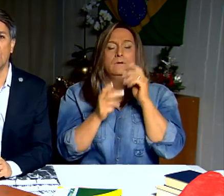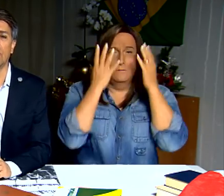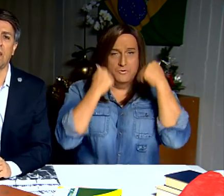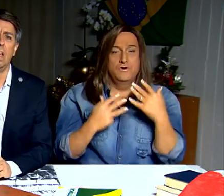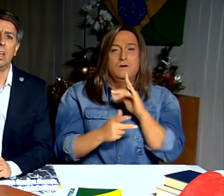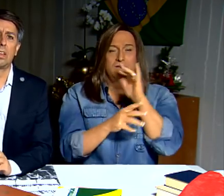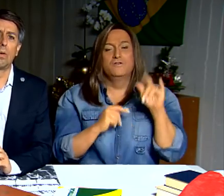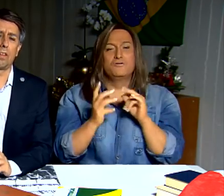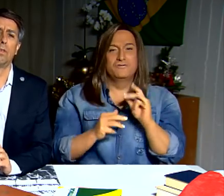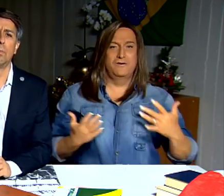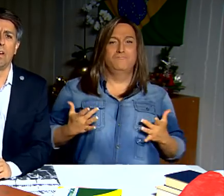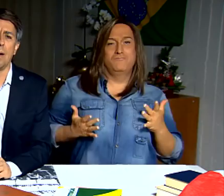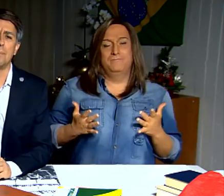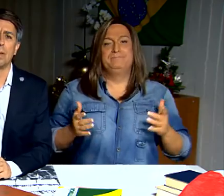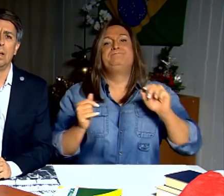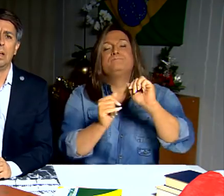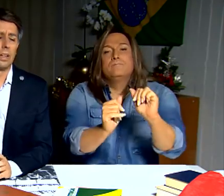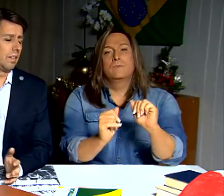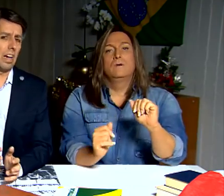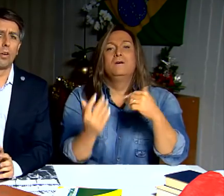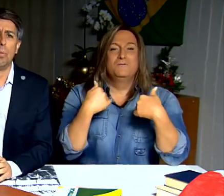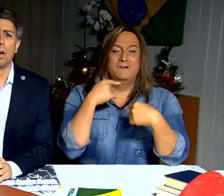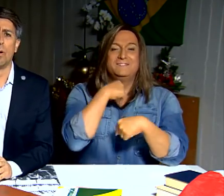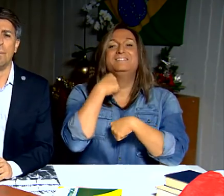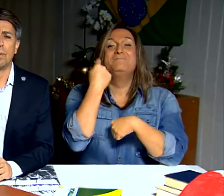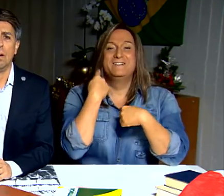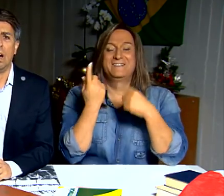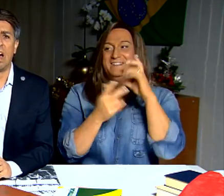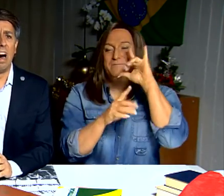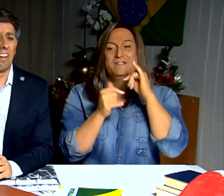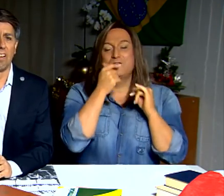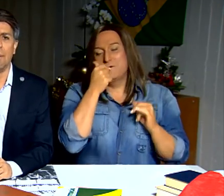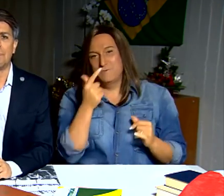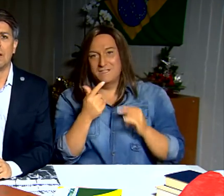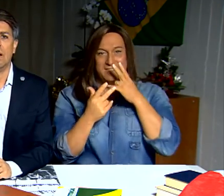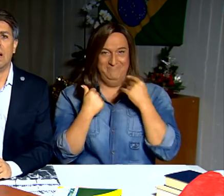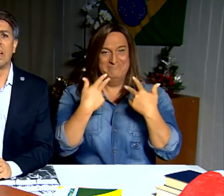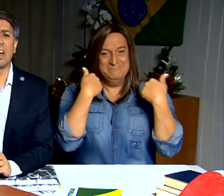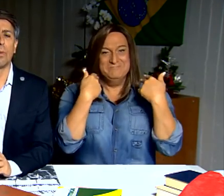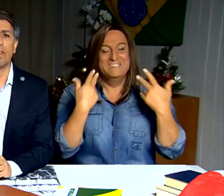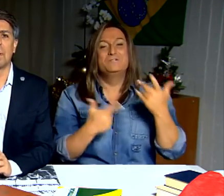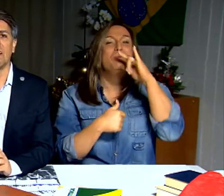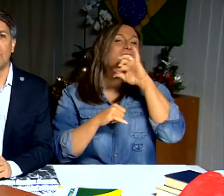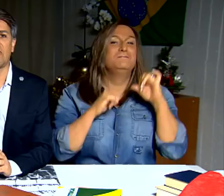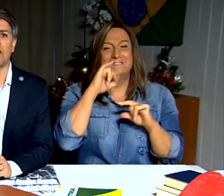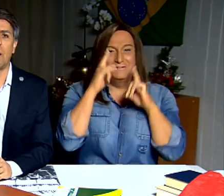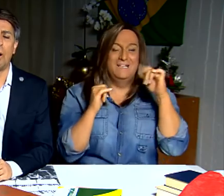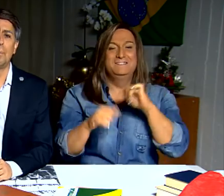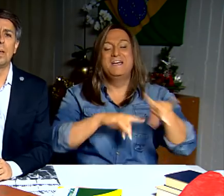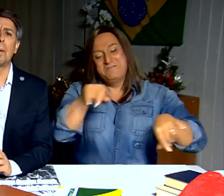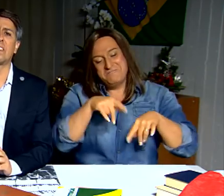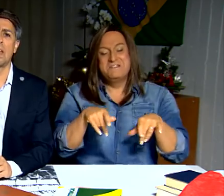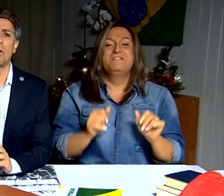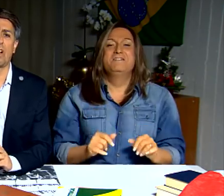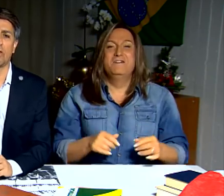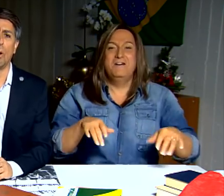de brancos que gostam de mulher. Quem tá aqui comigo é a Ângela. Ela traduz pra língua gestual